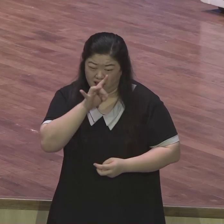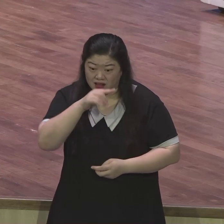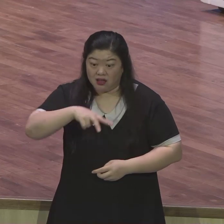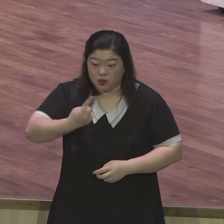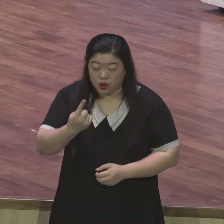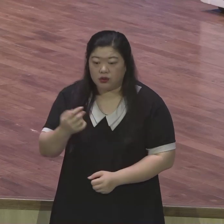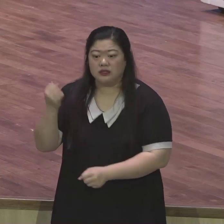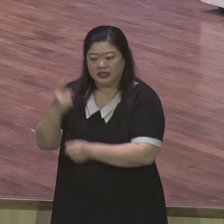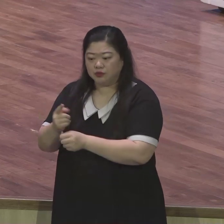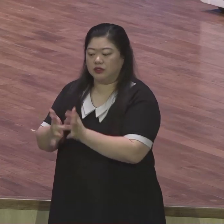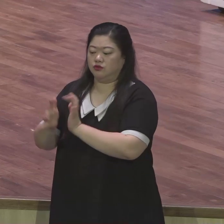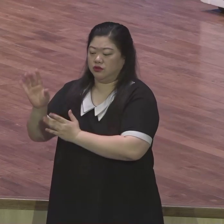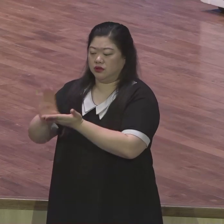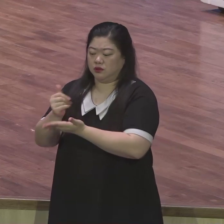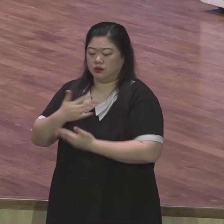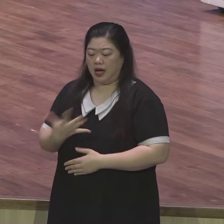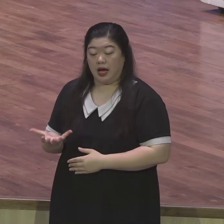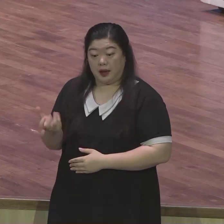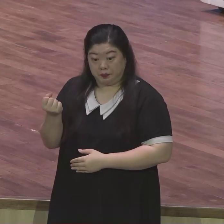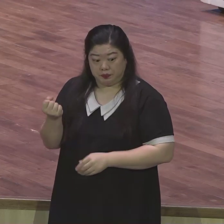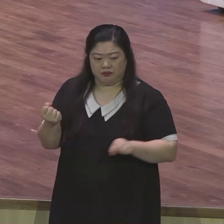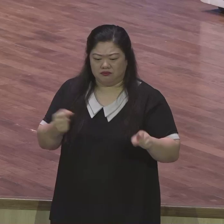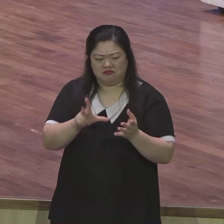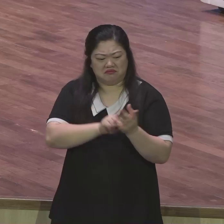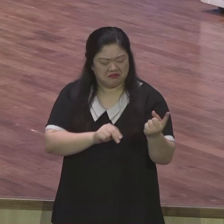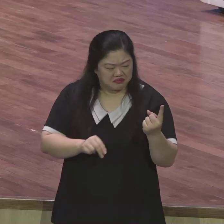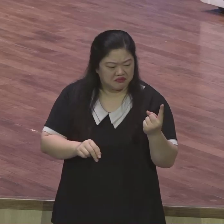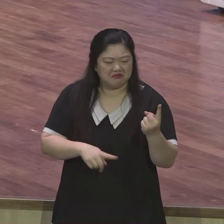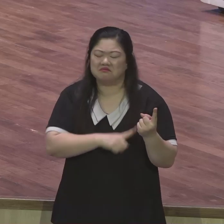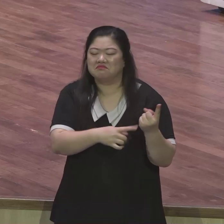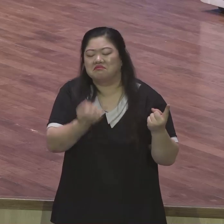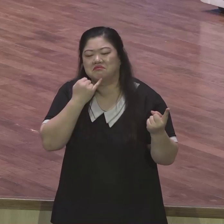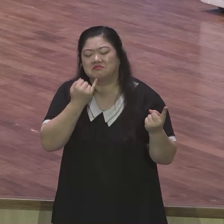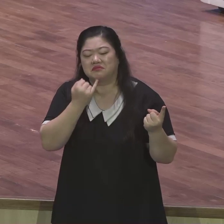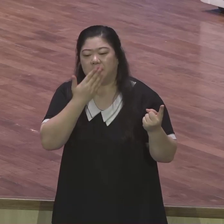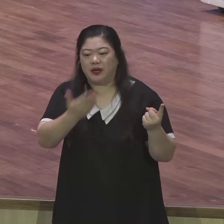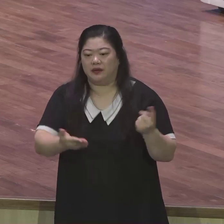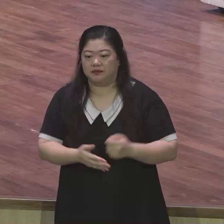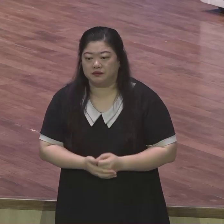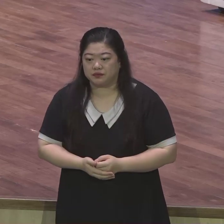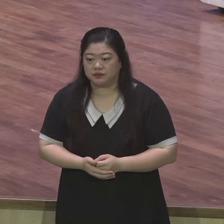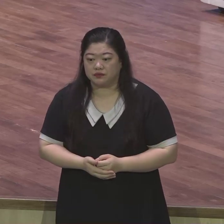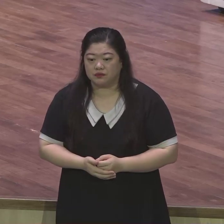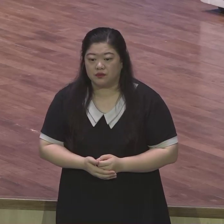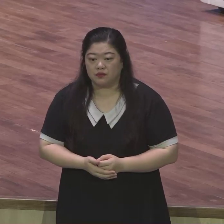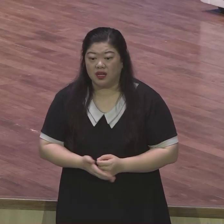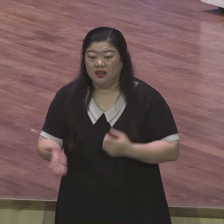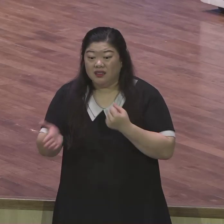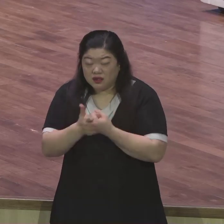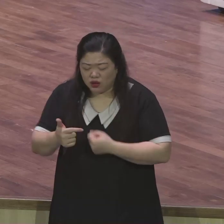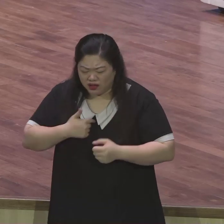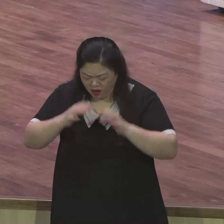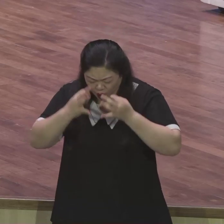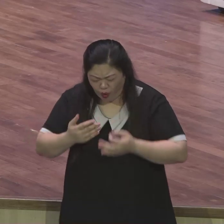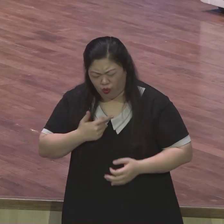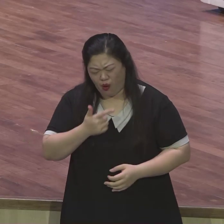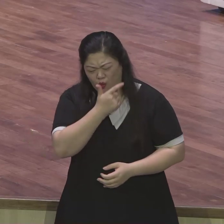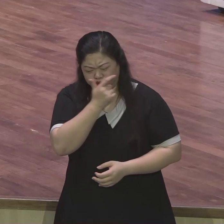그리스도가 내 인생의 주인이시기 때문에 그래서 내가 부족하고 모자라고 실수해도 낙심할 이유가 전혀 없어요 내가 모자라지 않은